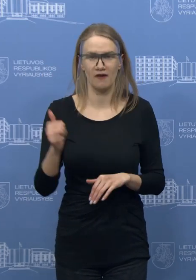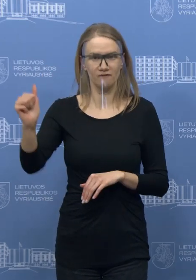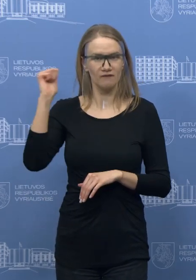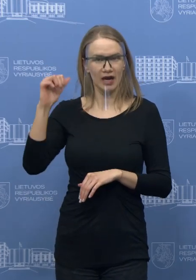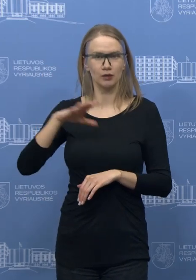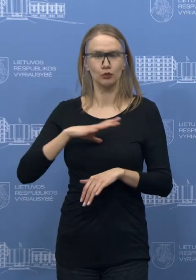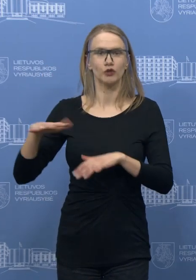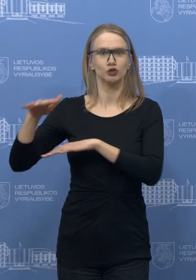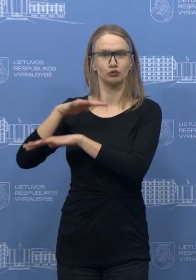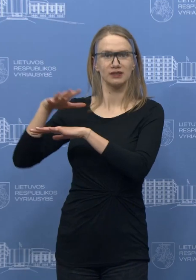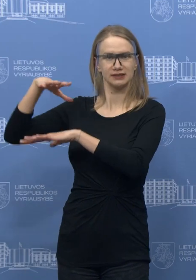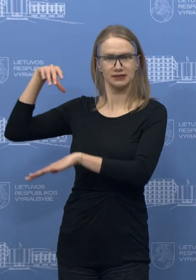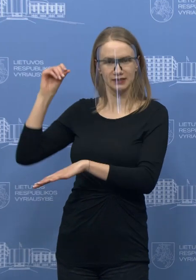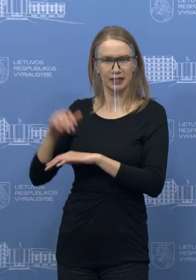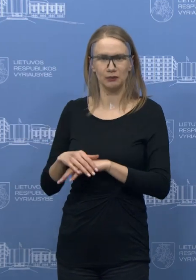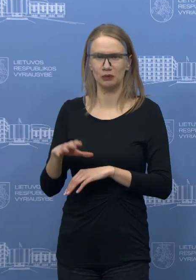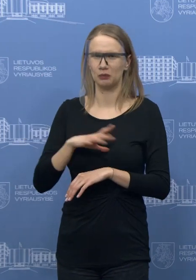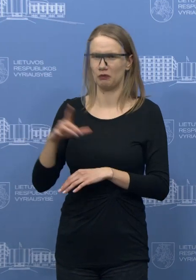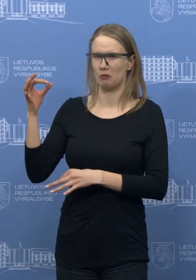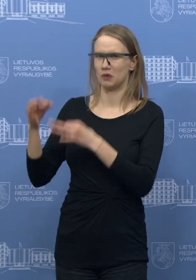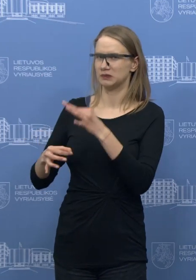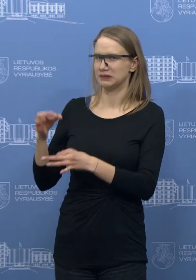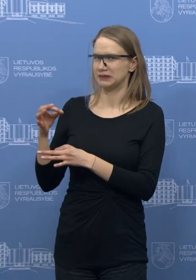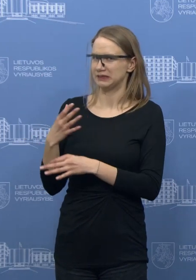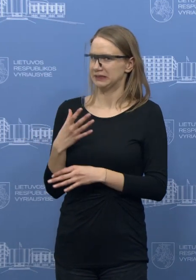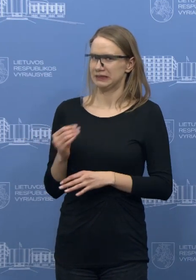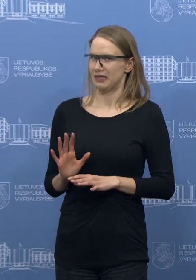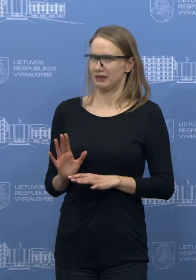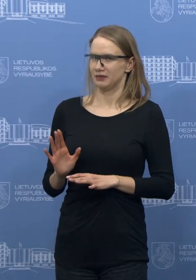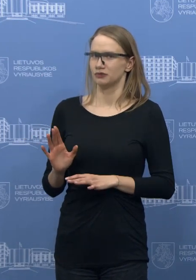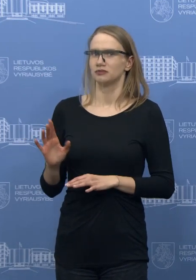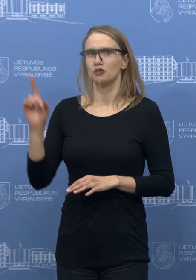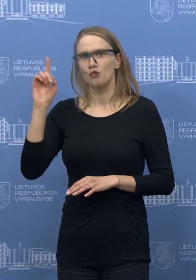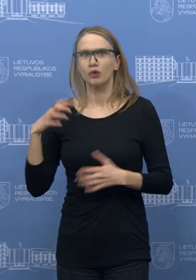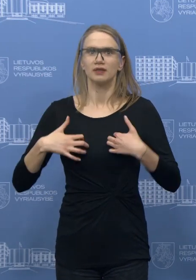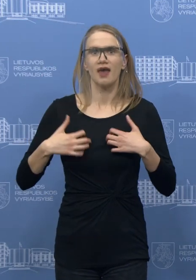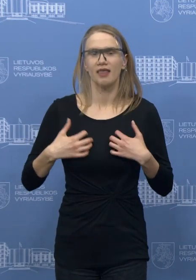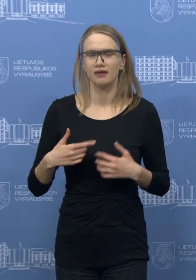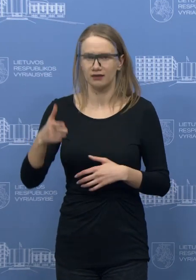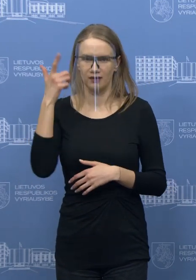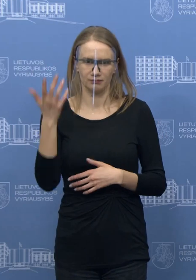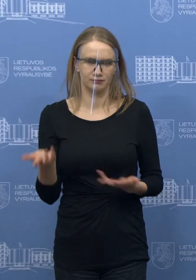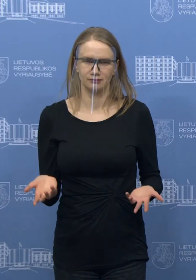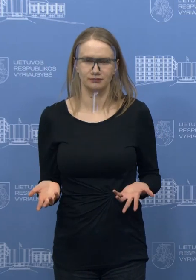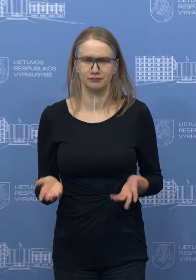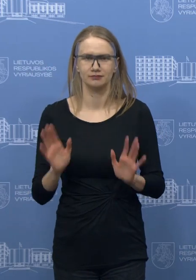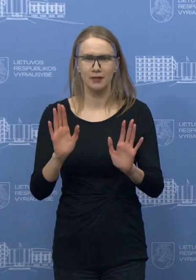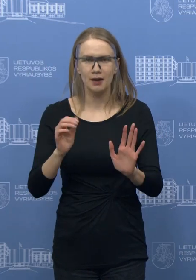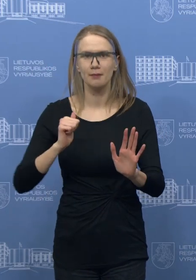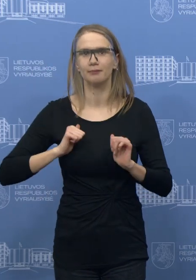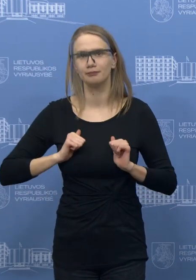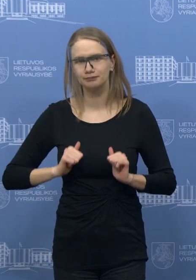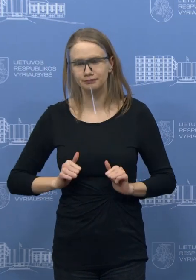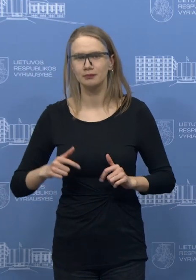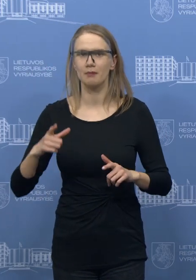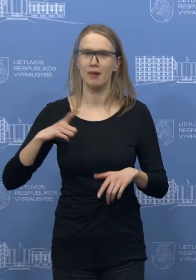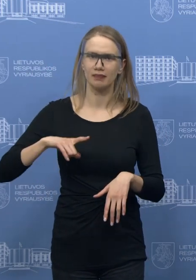na, tikrai nelabai gražiaus posėdžio. Noras versis per galvą ar daryti neilinių posėdžių, manau, nėra labai nuo širdus, bet